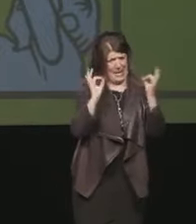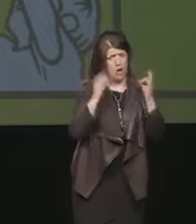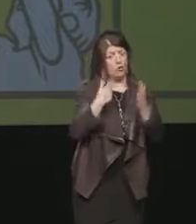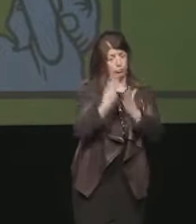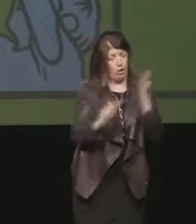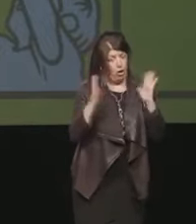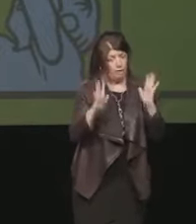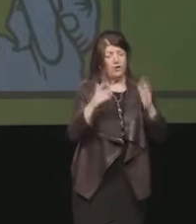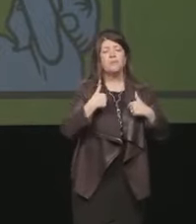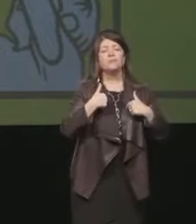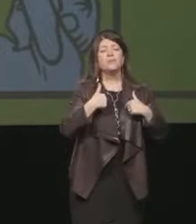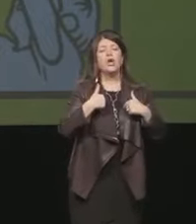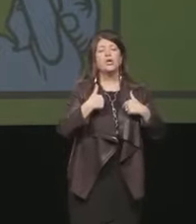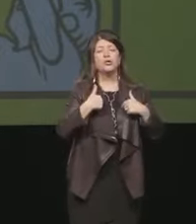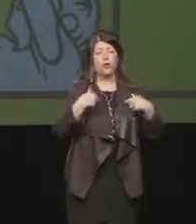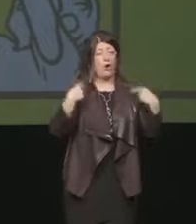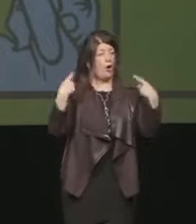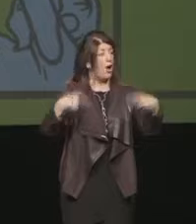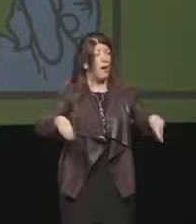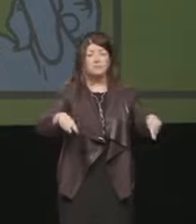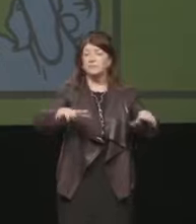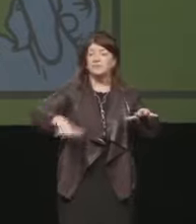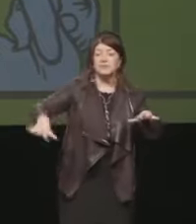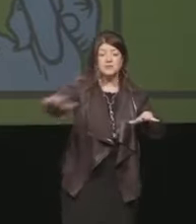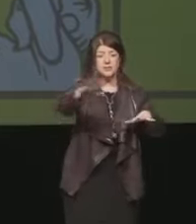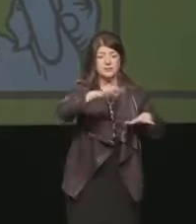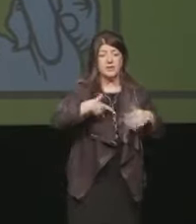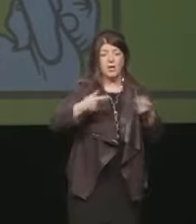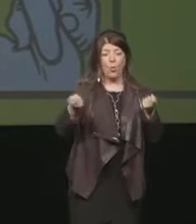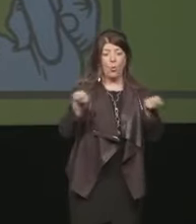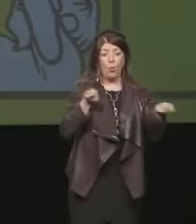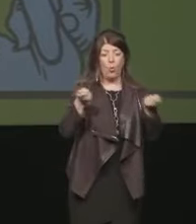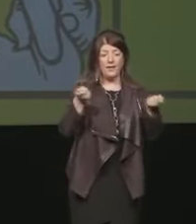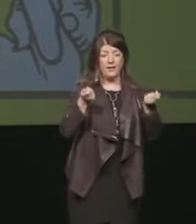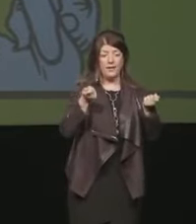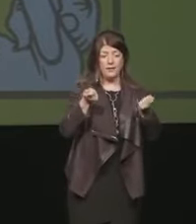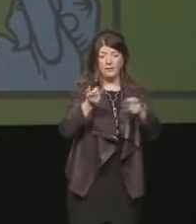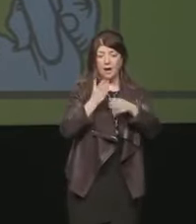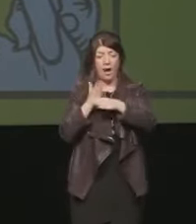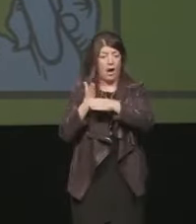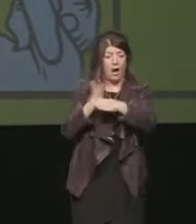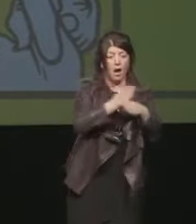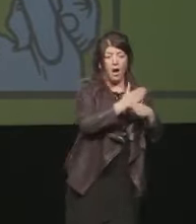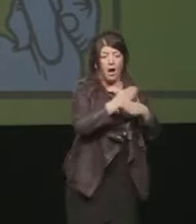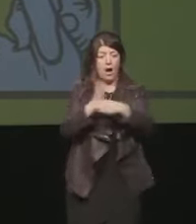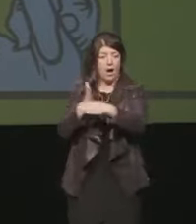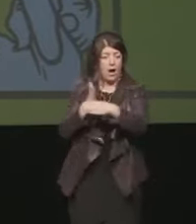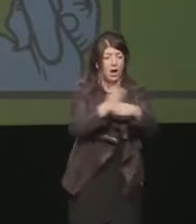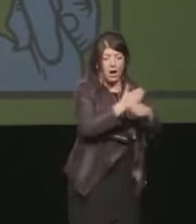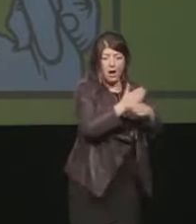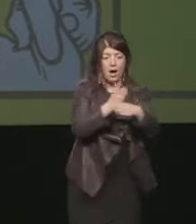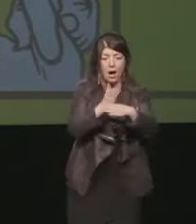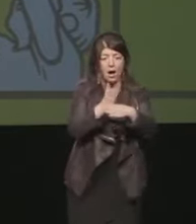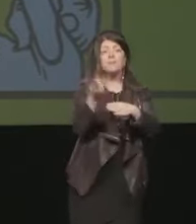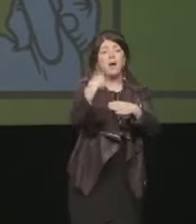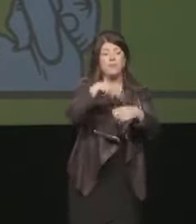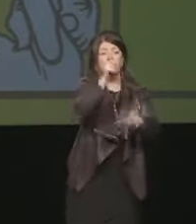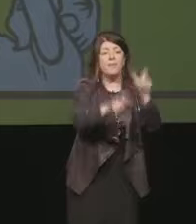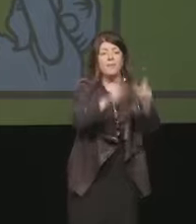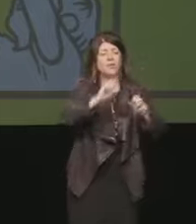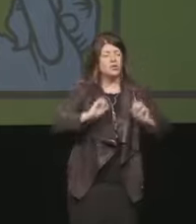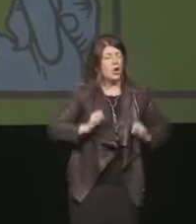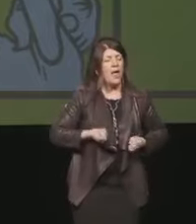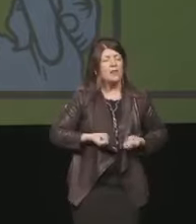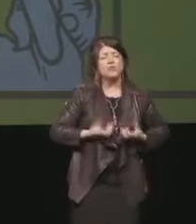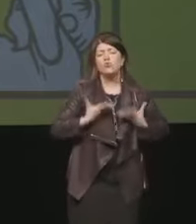Mi sono messo alla guida di questo manipolo di visionari, ma anche di instancabili entusiasti lavoratori, con l'umiltà dell